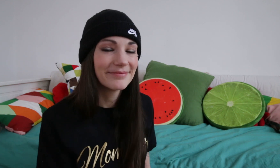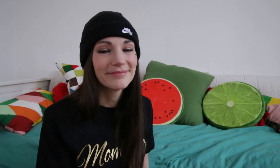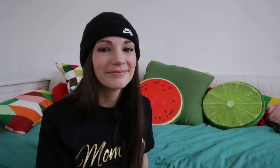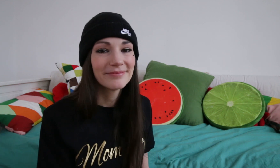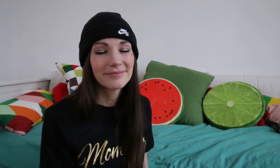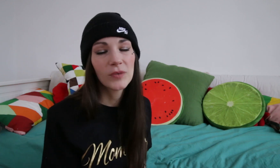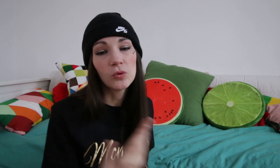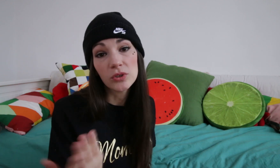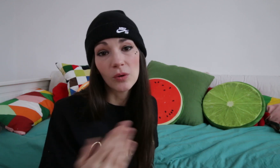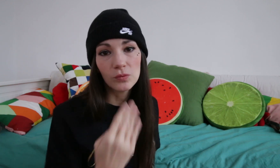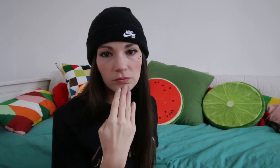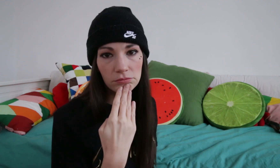On sent.